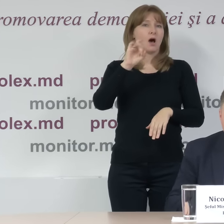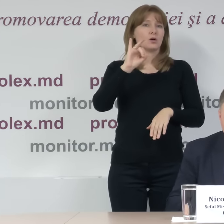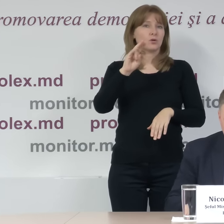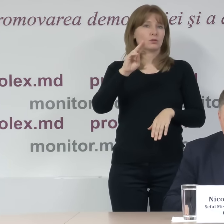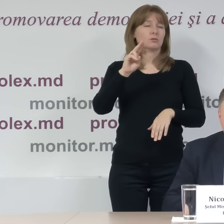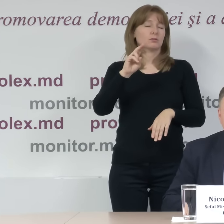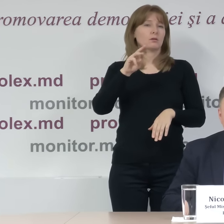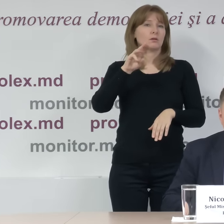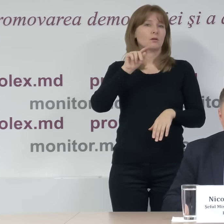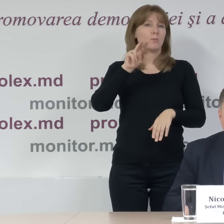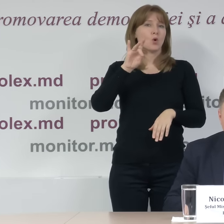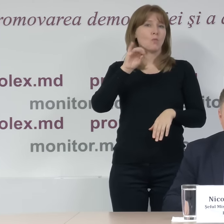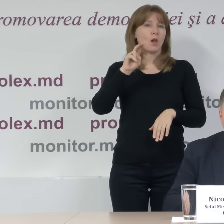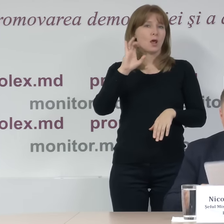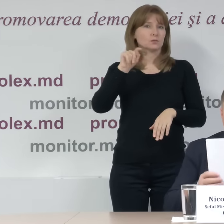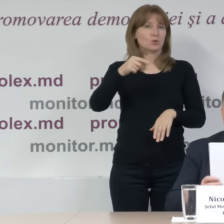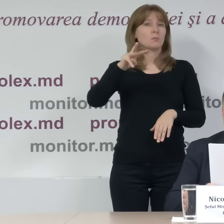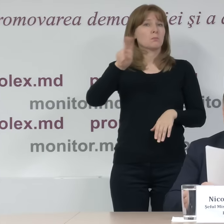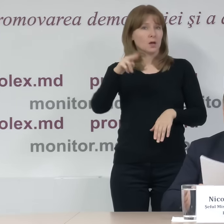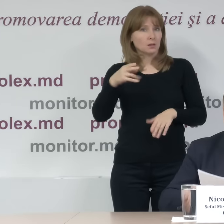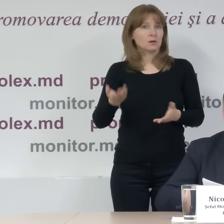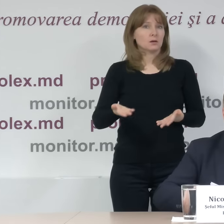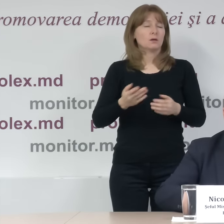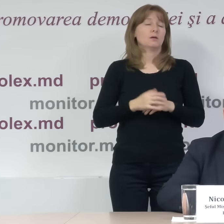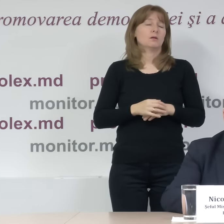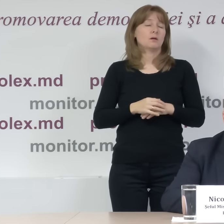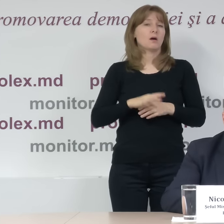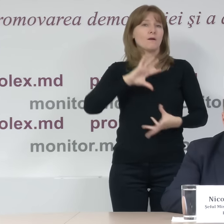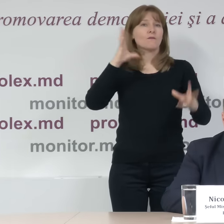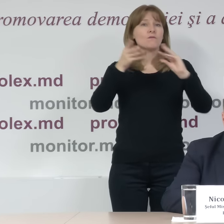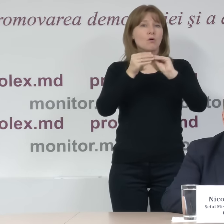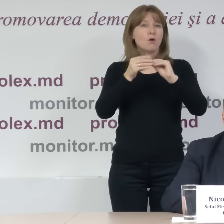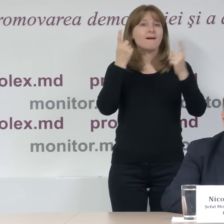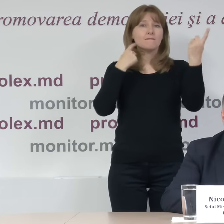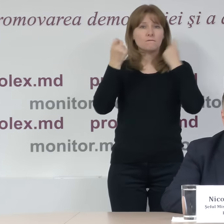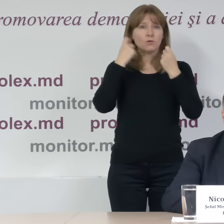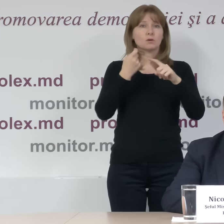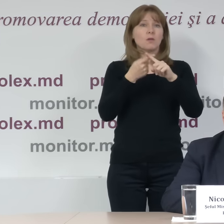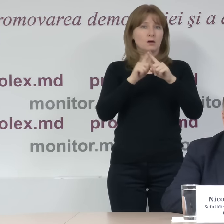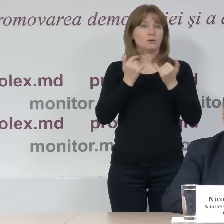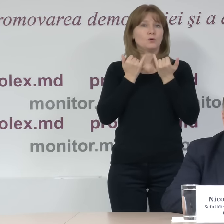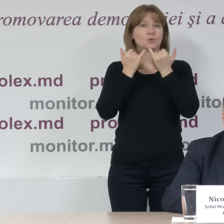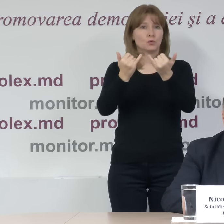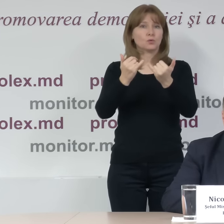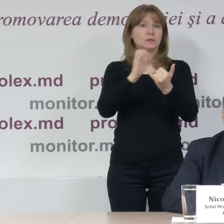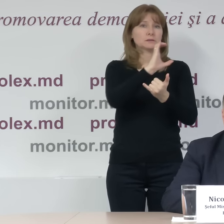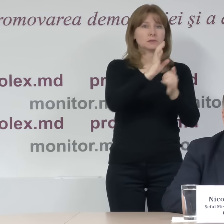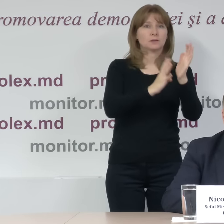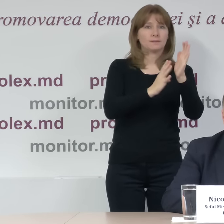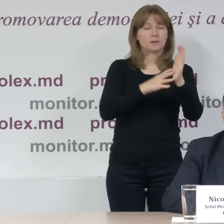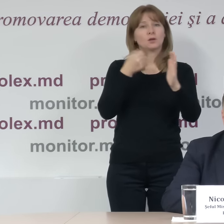Reamintesc, informația a fost cea cuprinsă în intervalul 9-14,